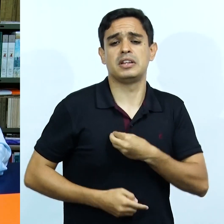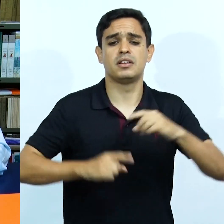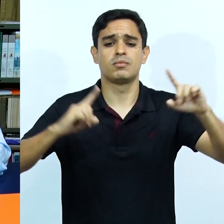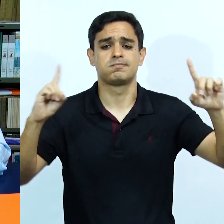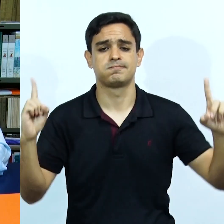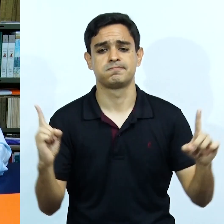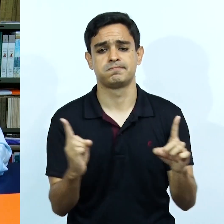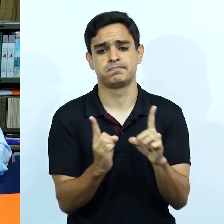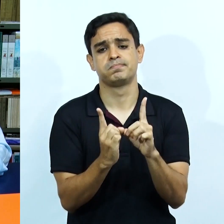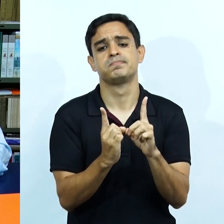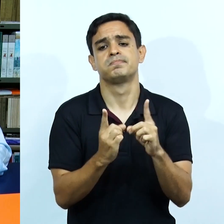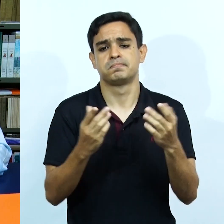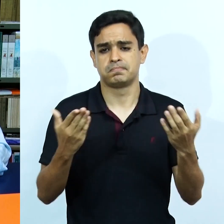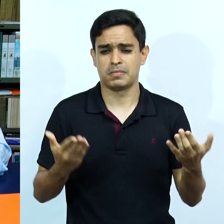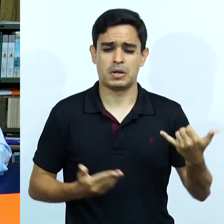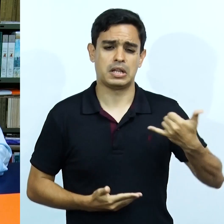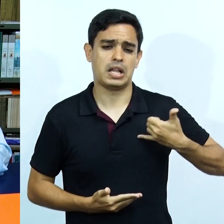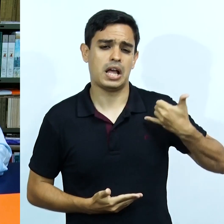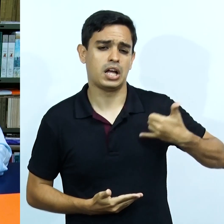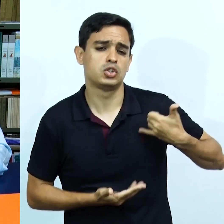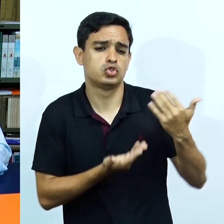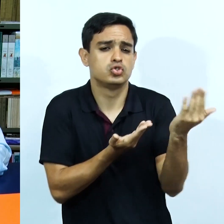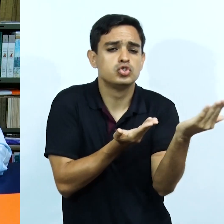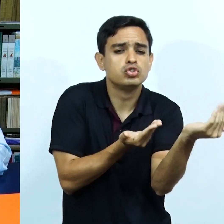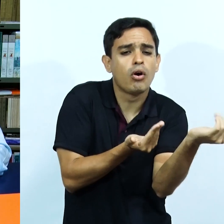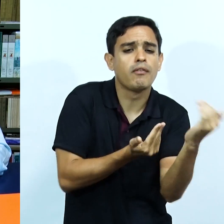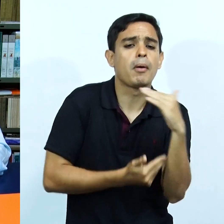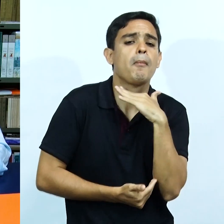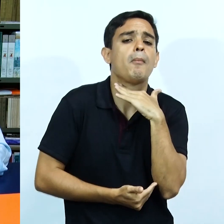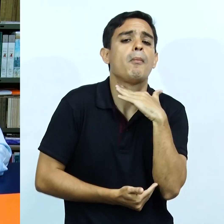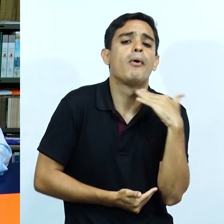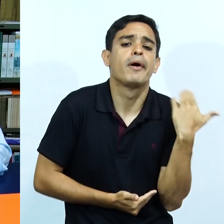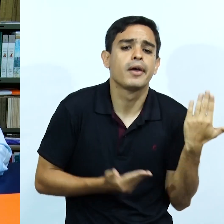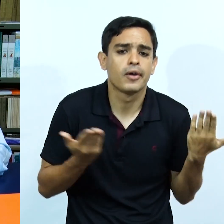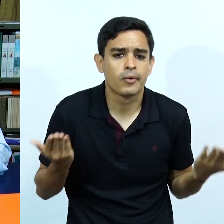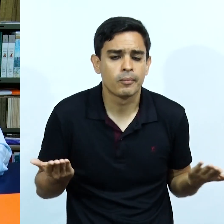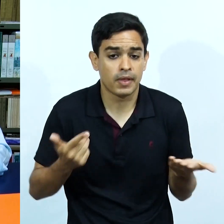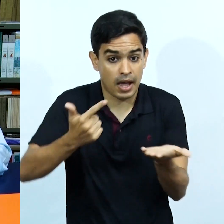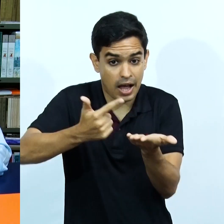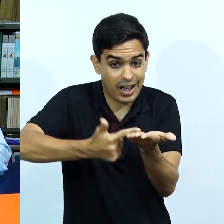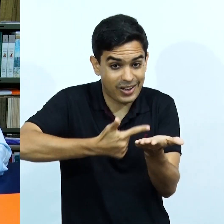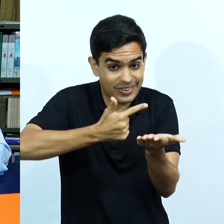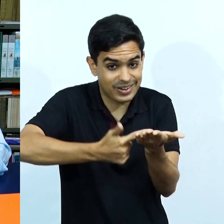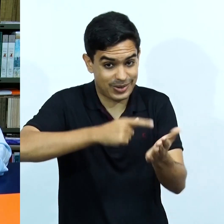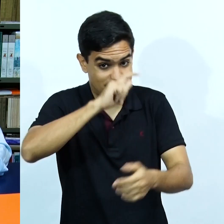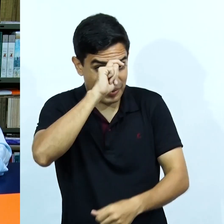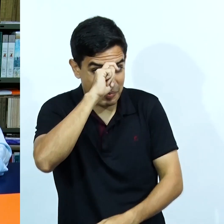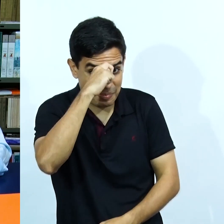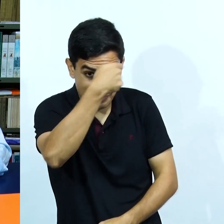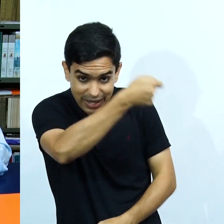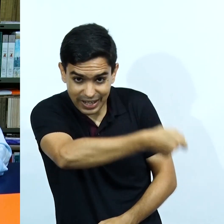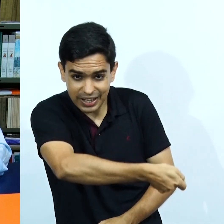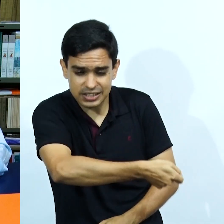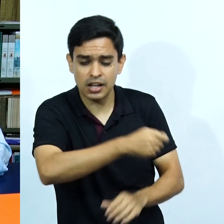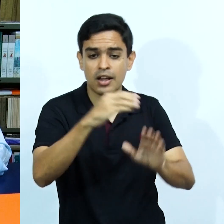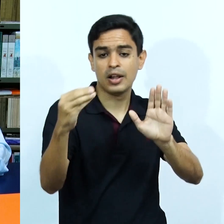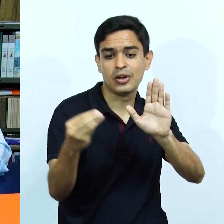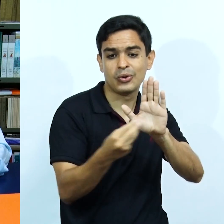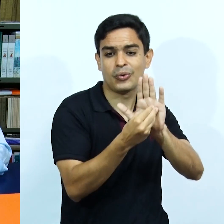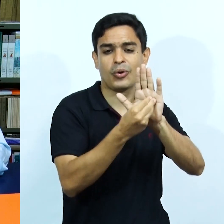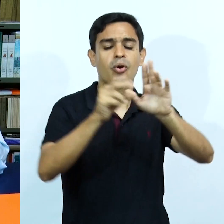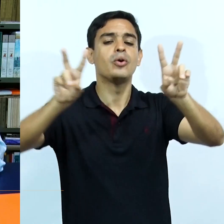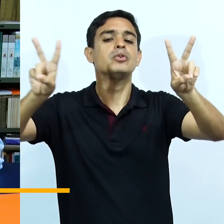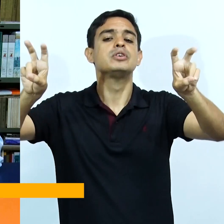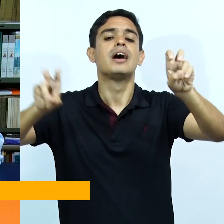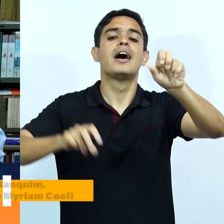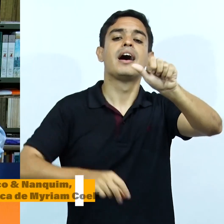publicou em vida, ela que teve uma vida curta, ela que precocemente nos deixou suave. Daí o livro, quando Celso vai